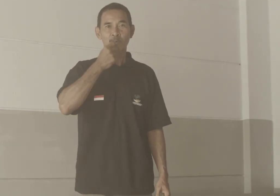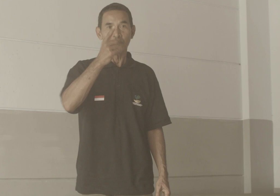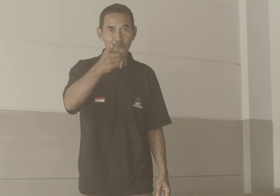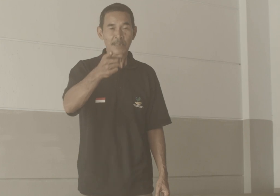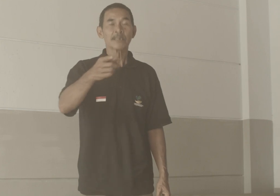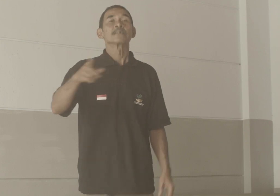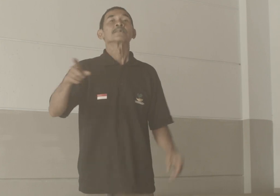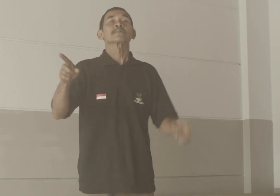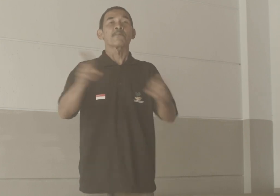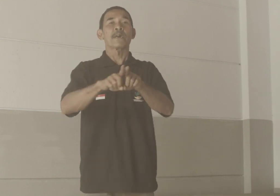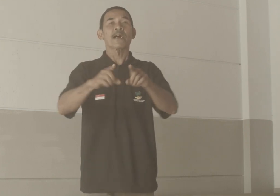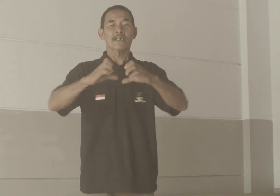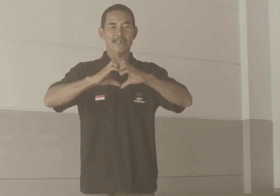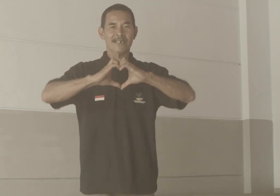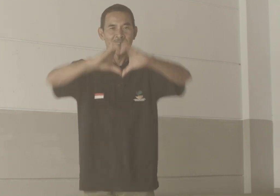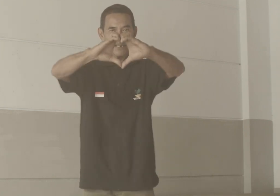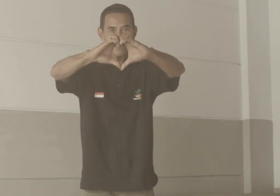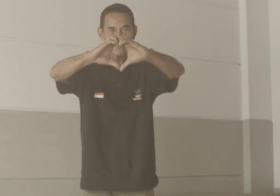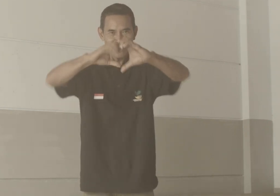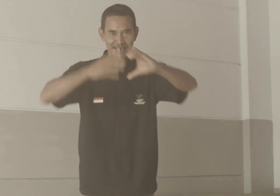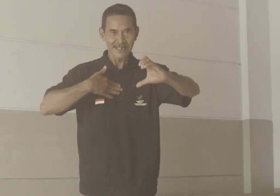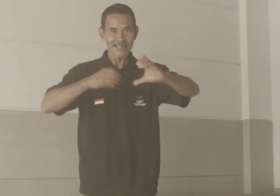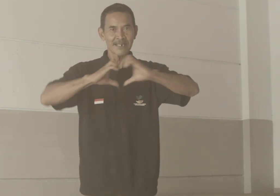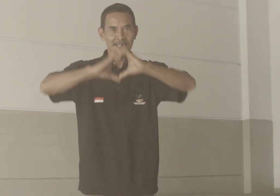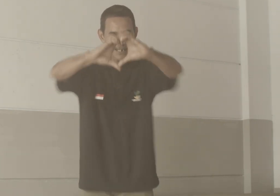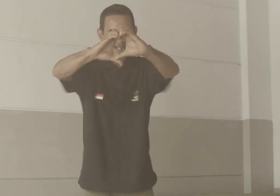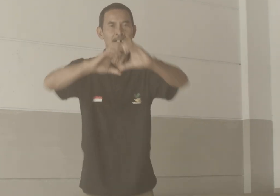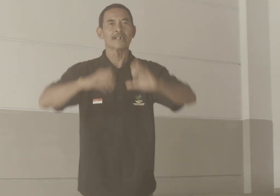Sama Oh